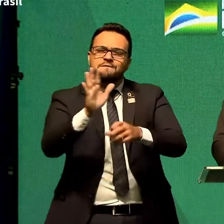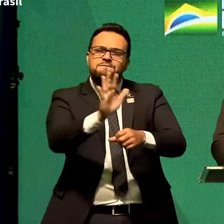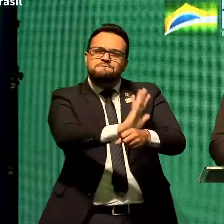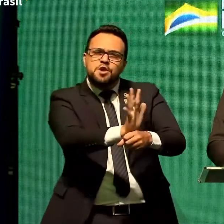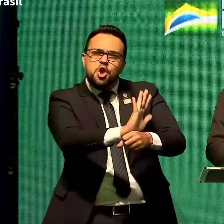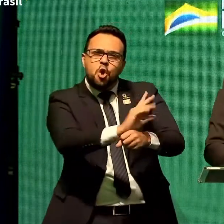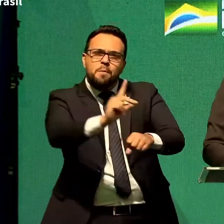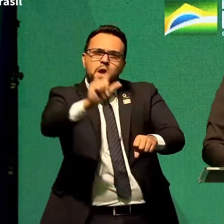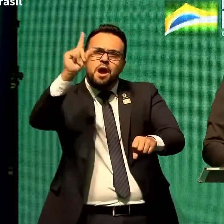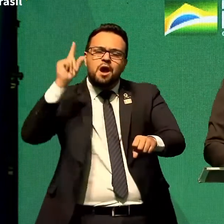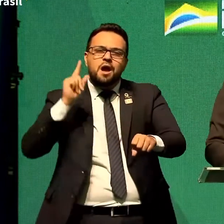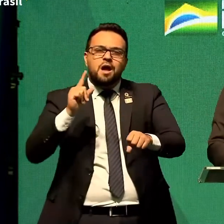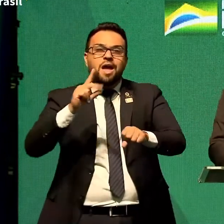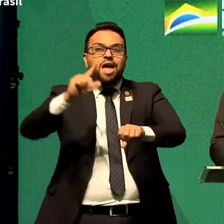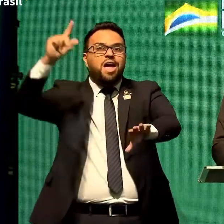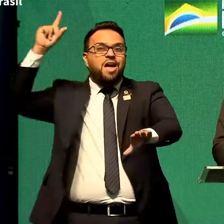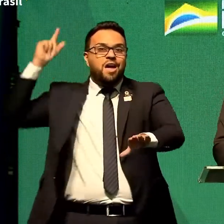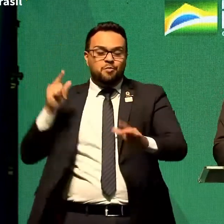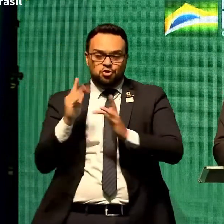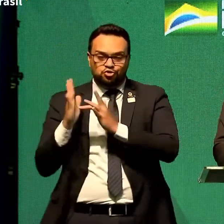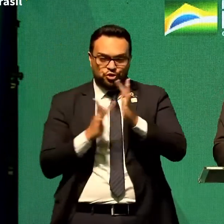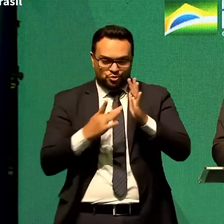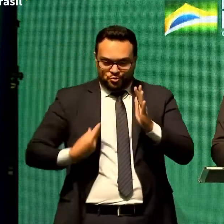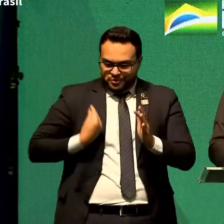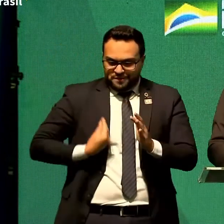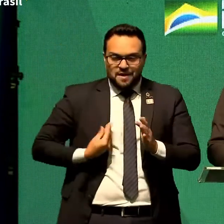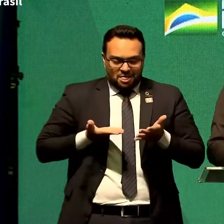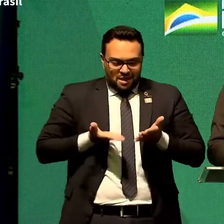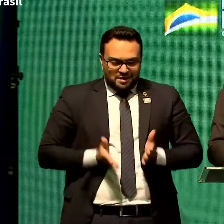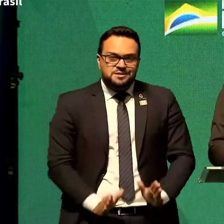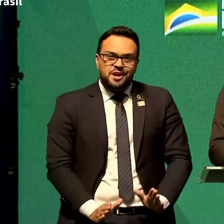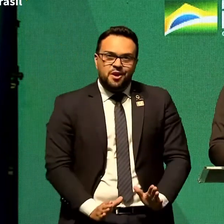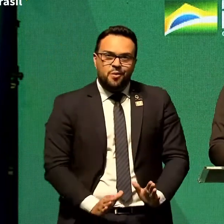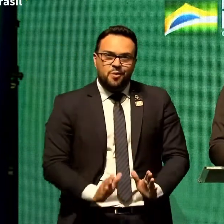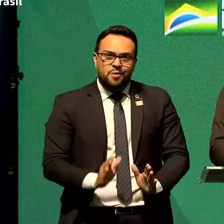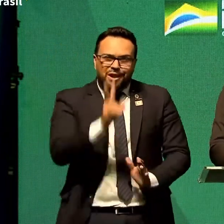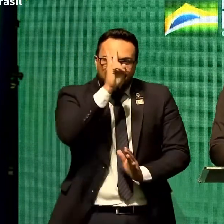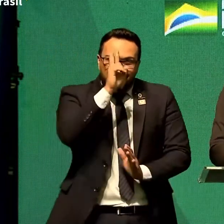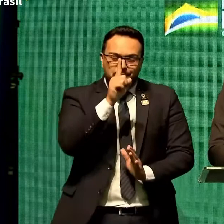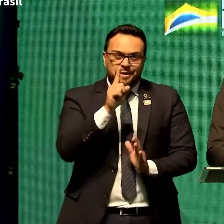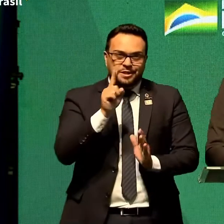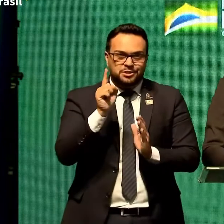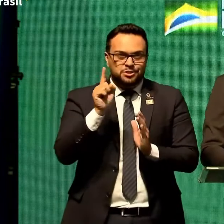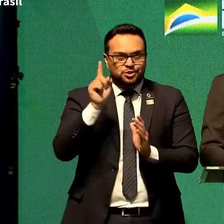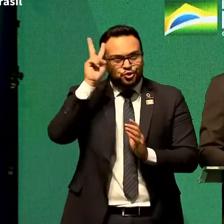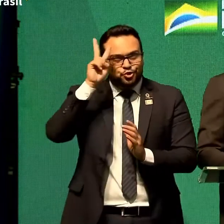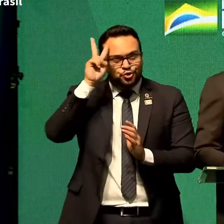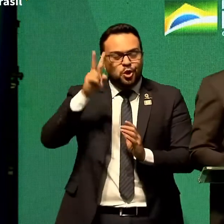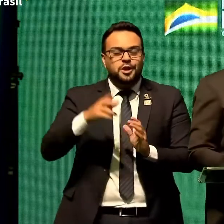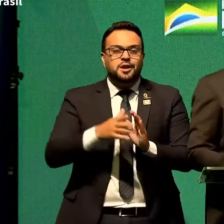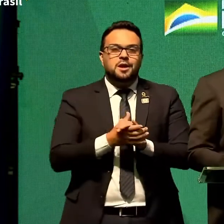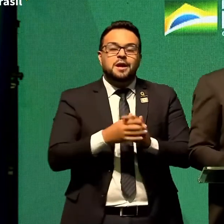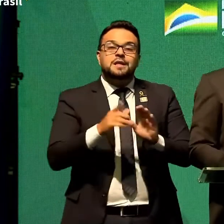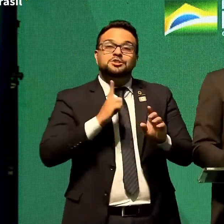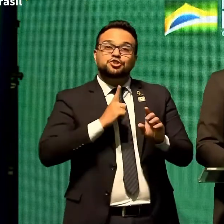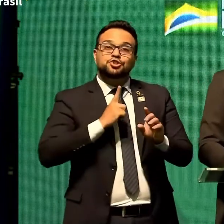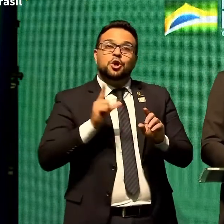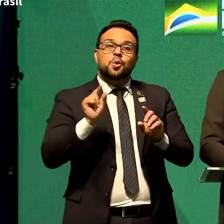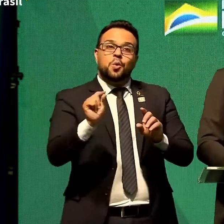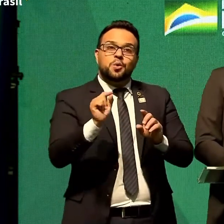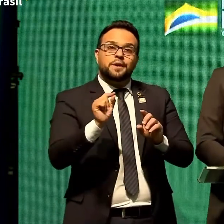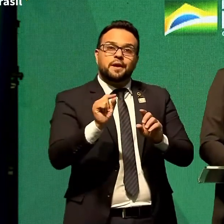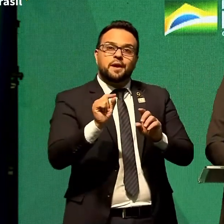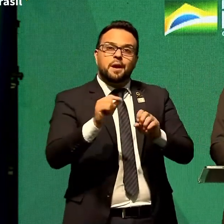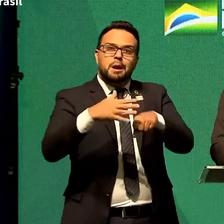época de Cristo, quando ele nasceu, o grande mal daquele momento era a